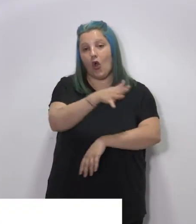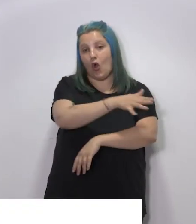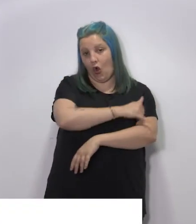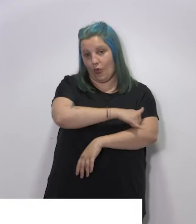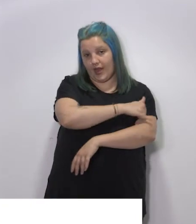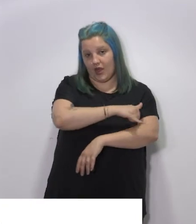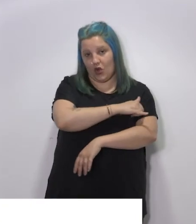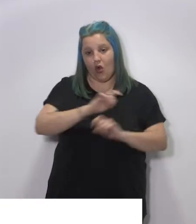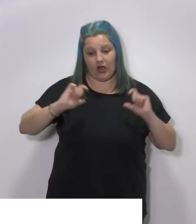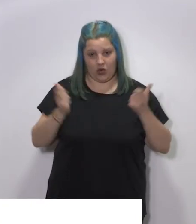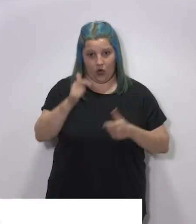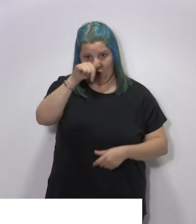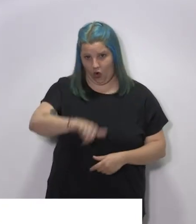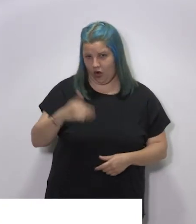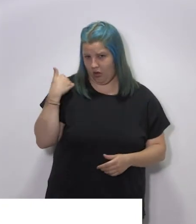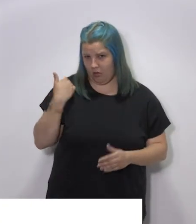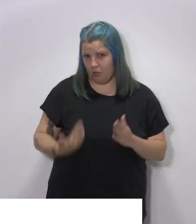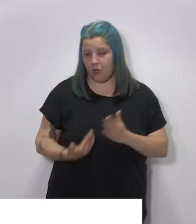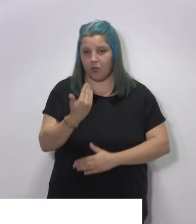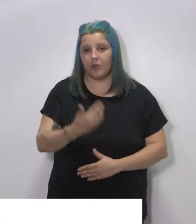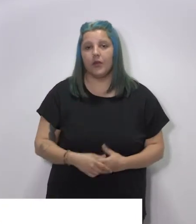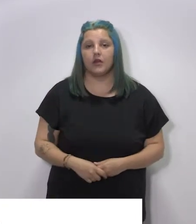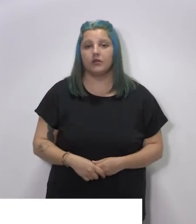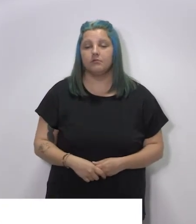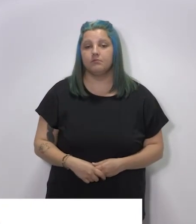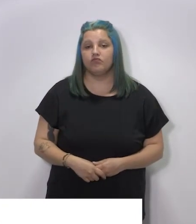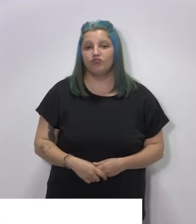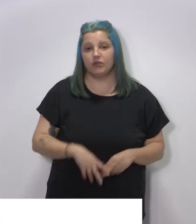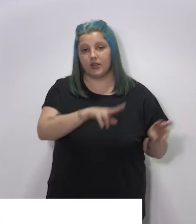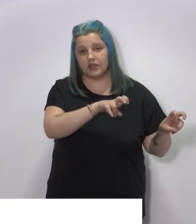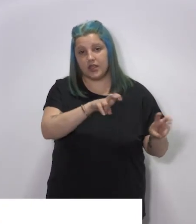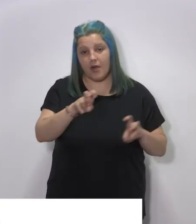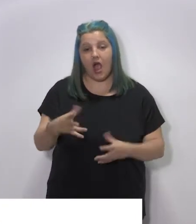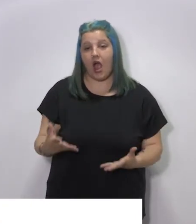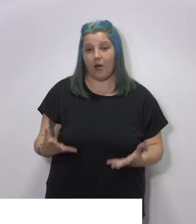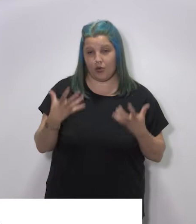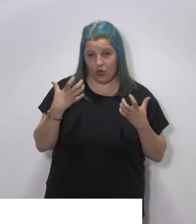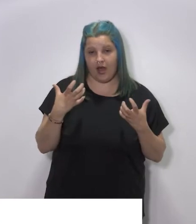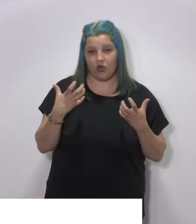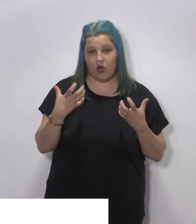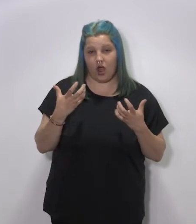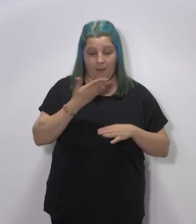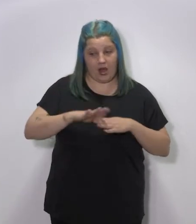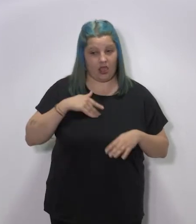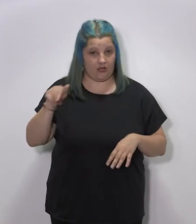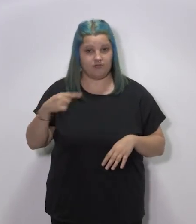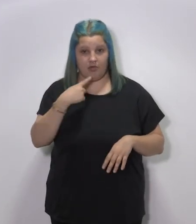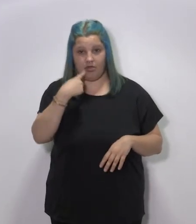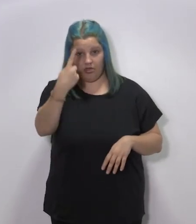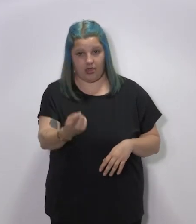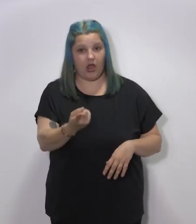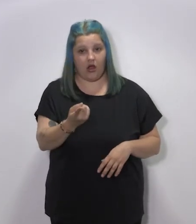Consejo de Gobierno, en la reunión de hoy, además de los temas aprobados que indicaba la portavoz